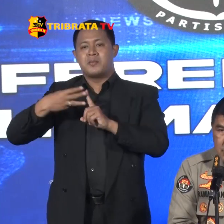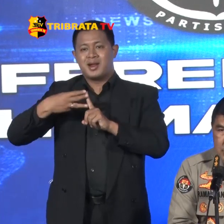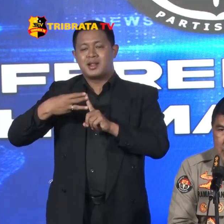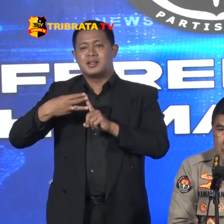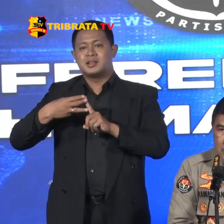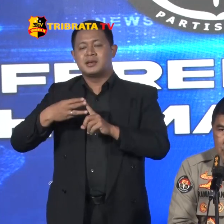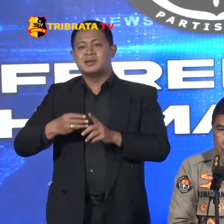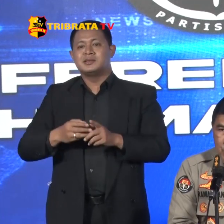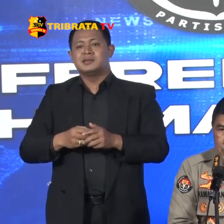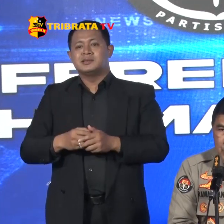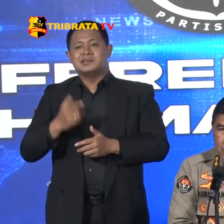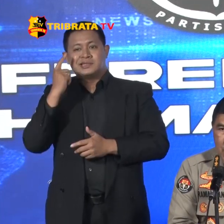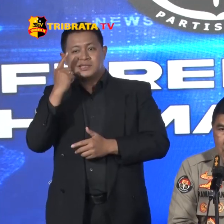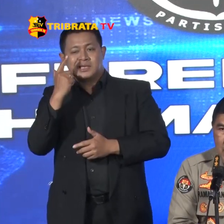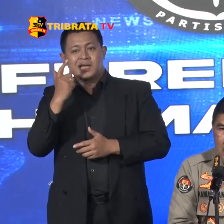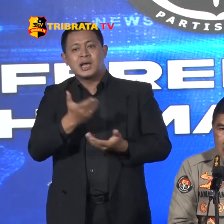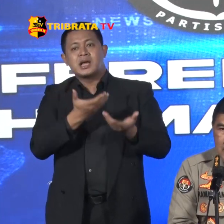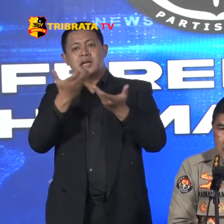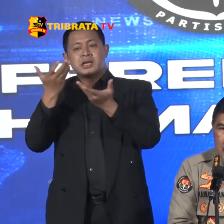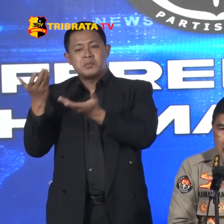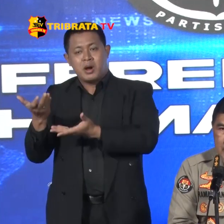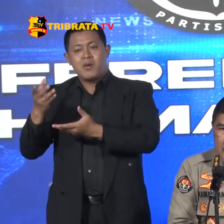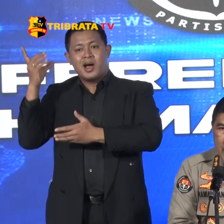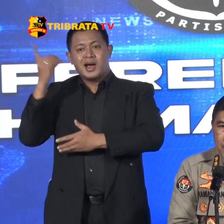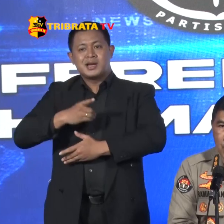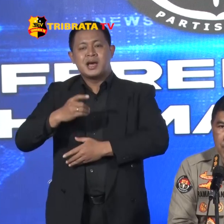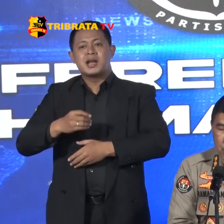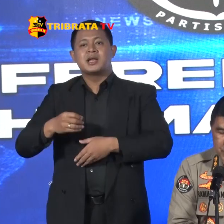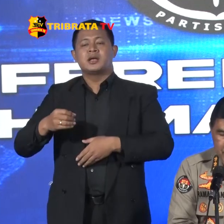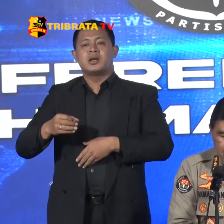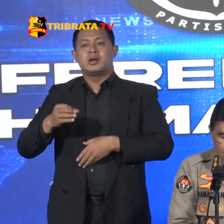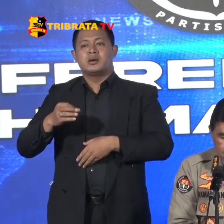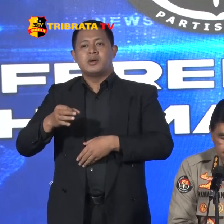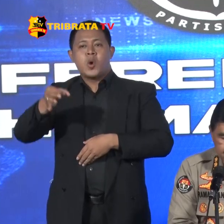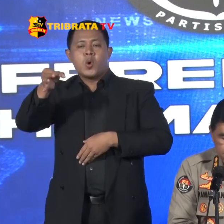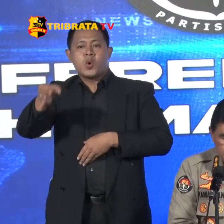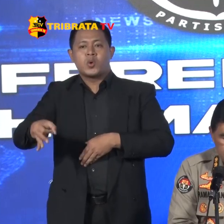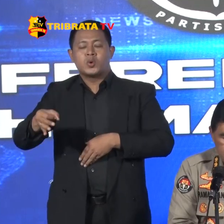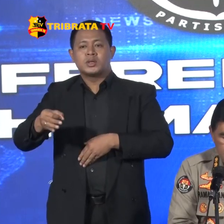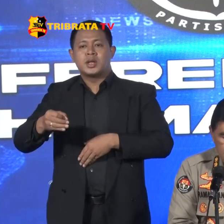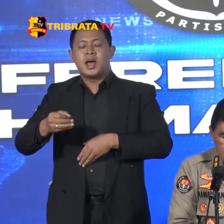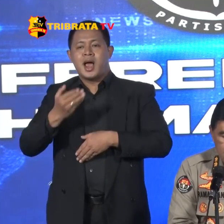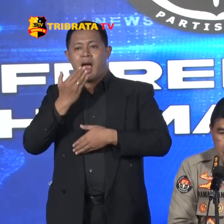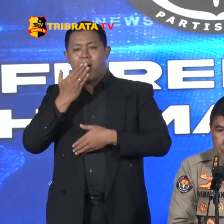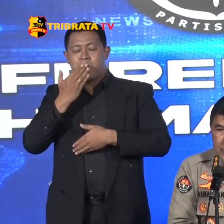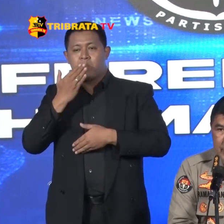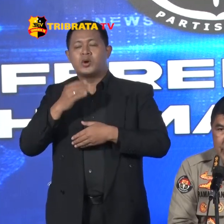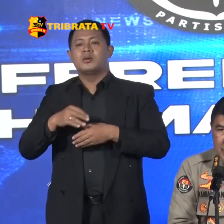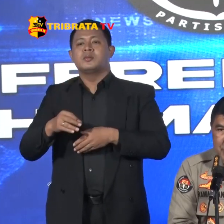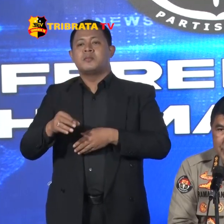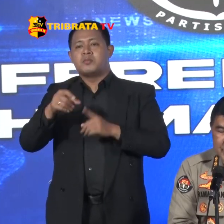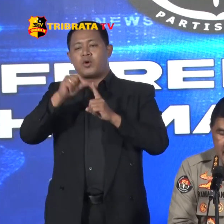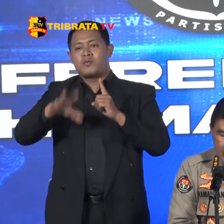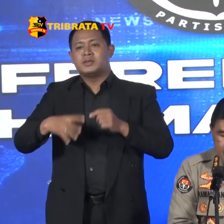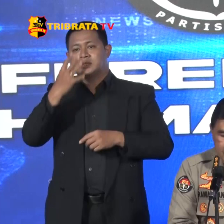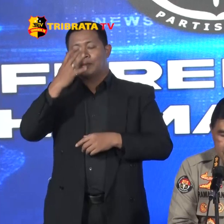Senjata tersebut Dibawah dari Ambon Provinsi Maluku Kemudian dari